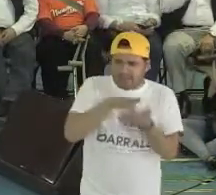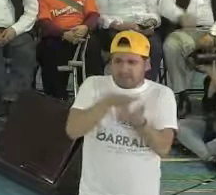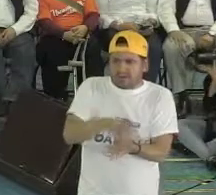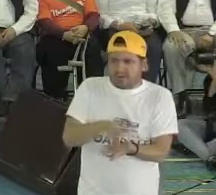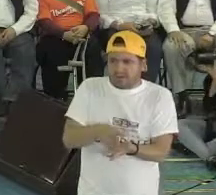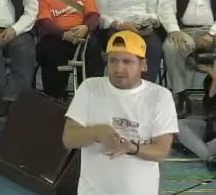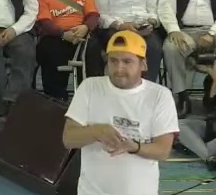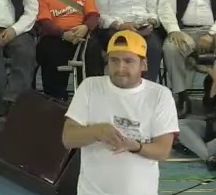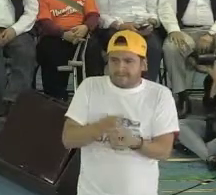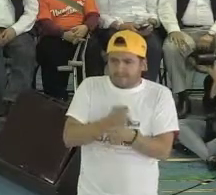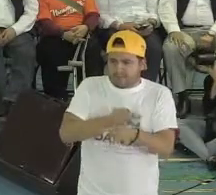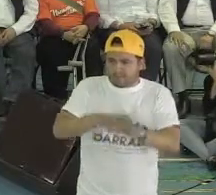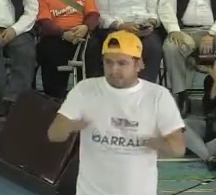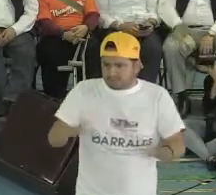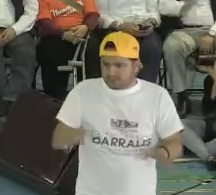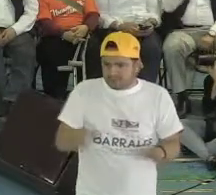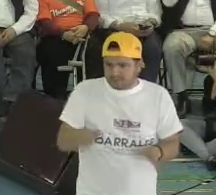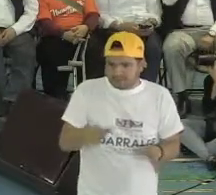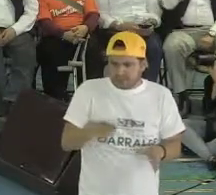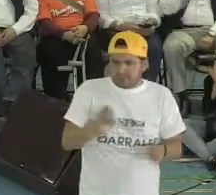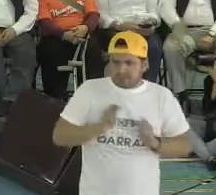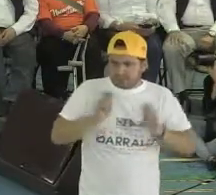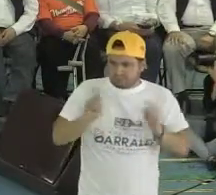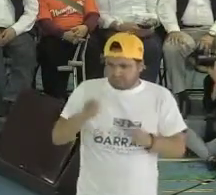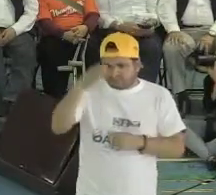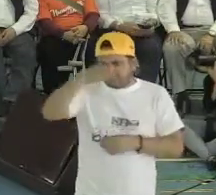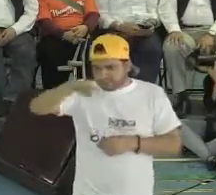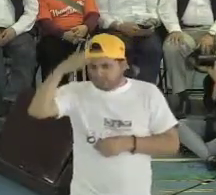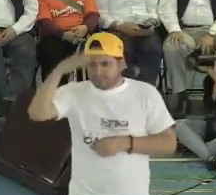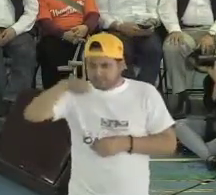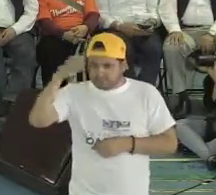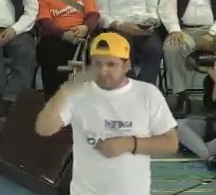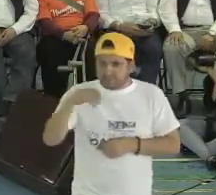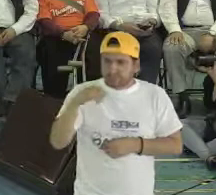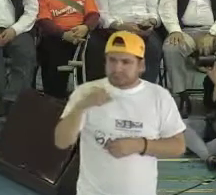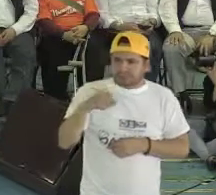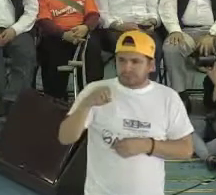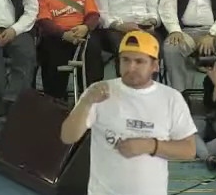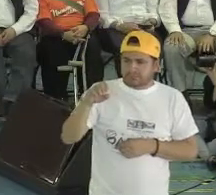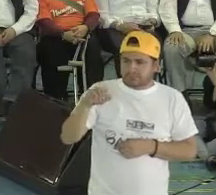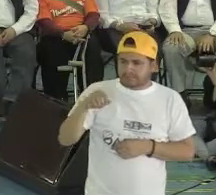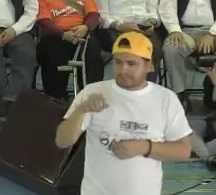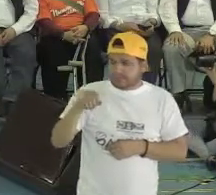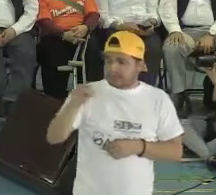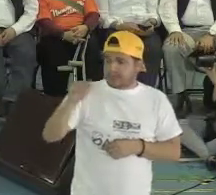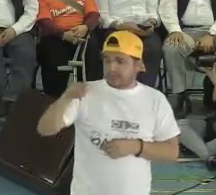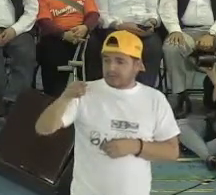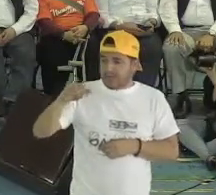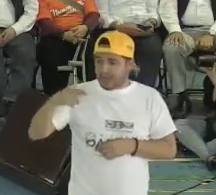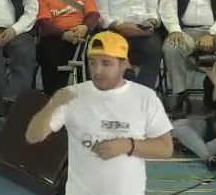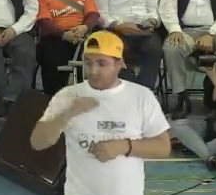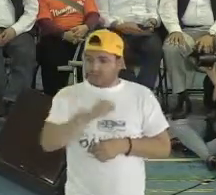gente que vive con alguna discapacidad. Ya lo dijo Santiago, ya lo dijo Armando, pero también aquí hay otros